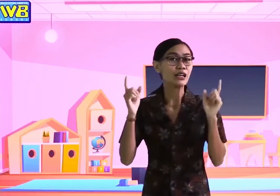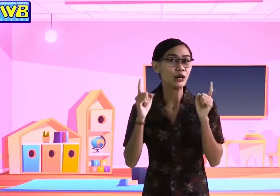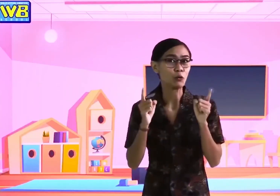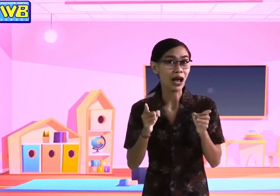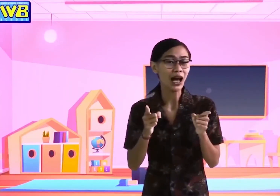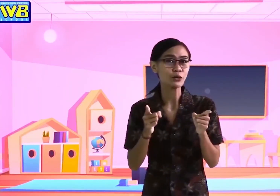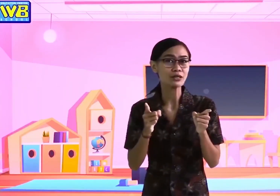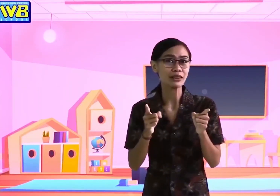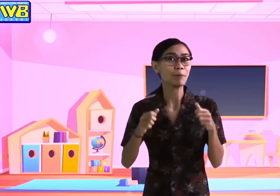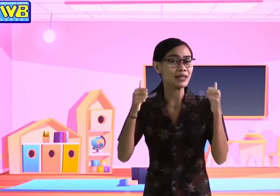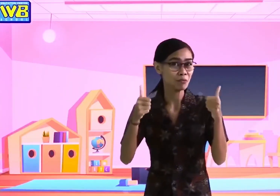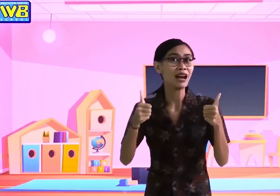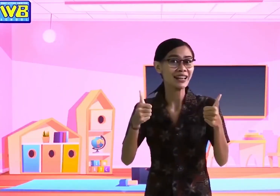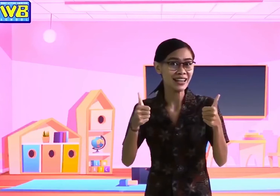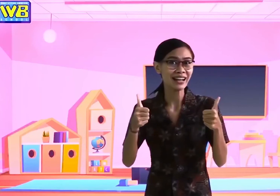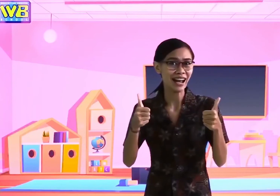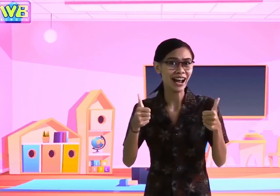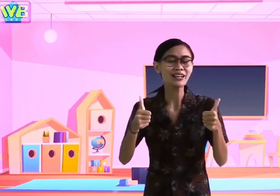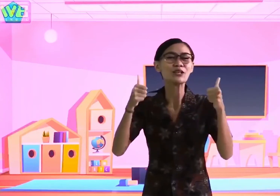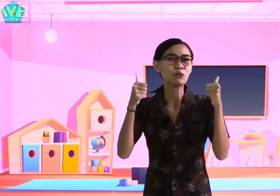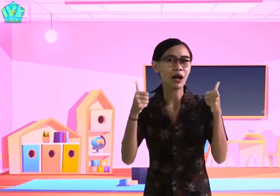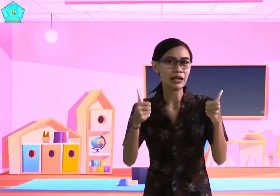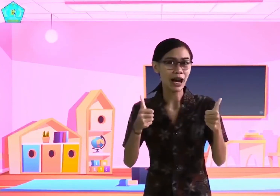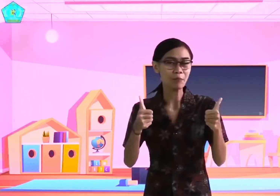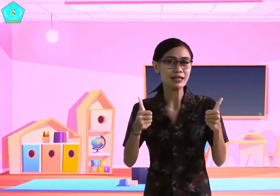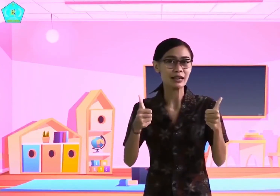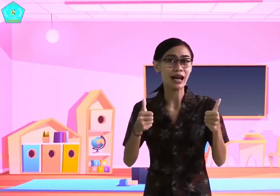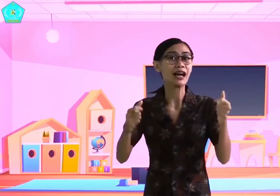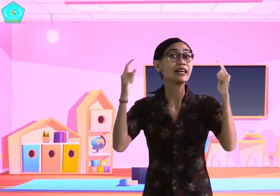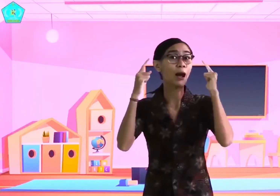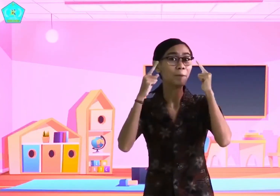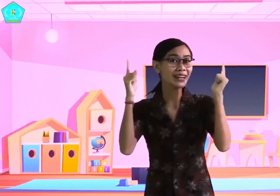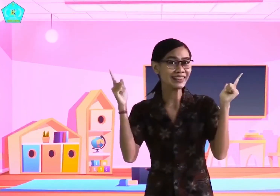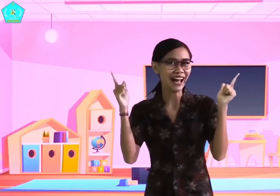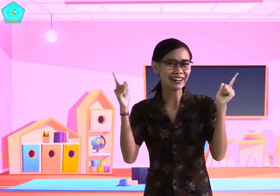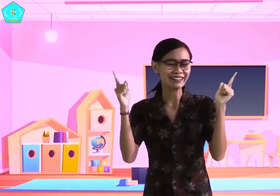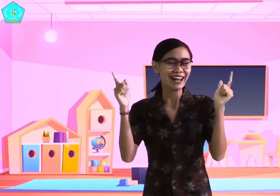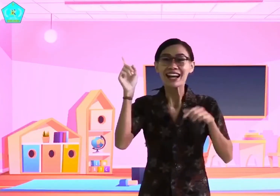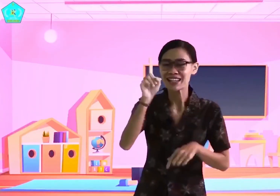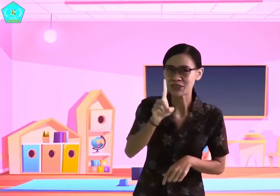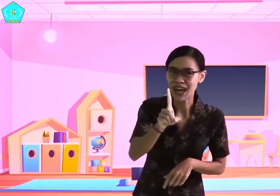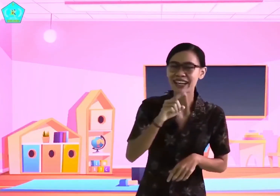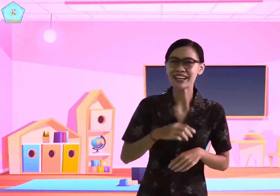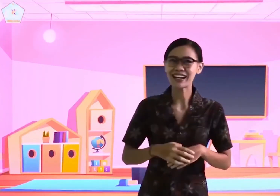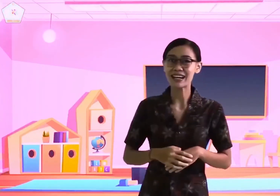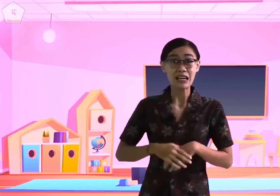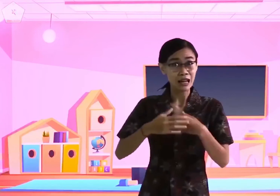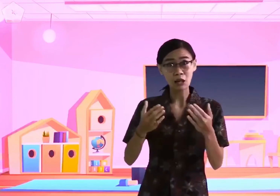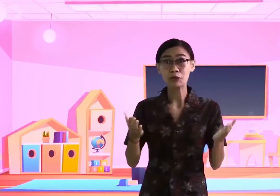di rumah harus tetap rajin belajar ya, supaya menjadi anak yang pintar. Satu lagi nih, karena